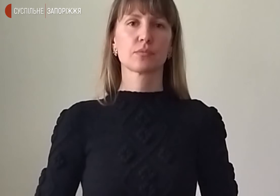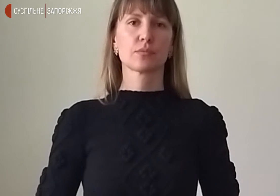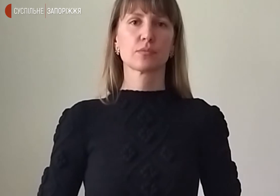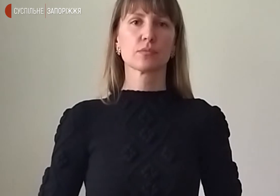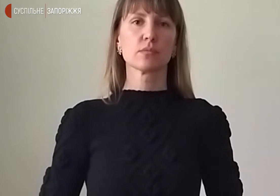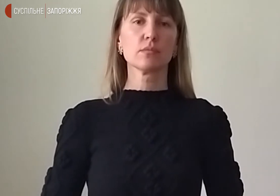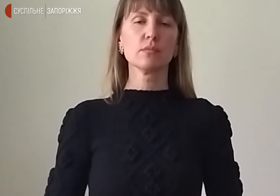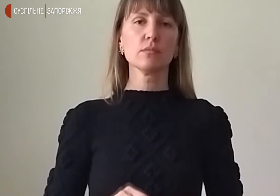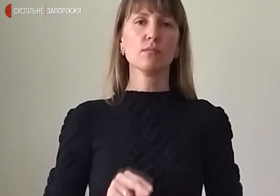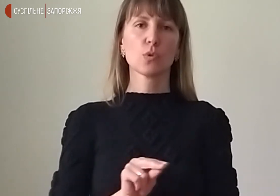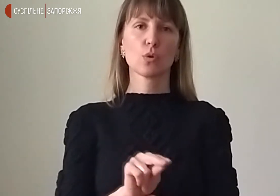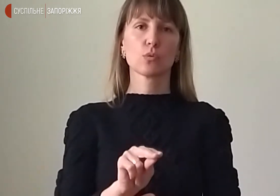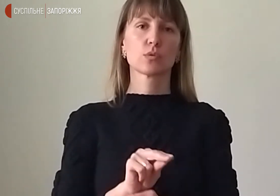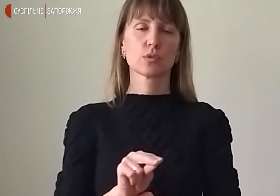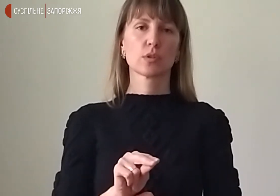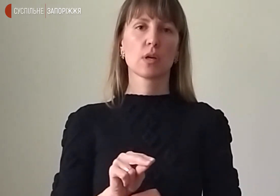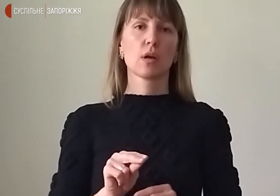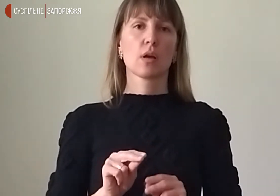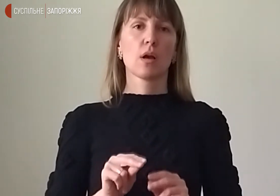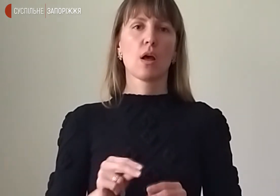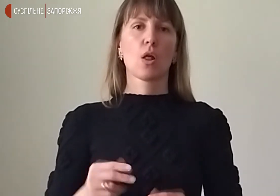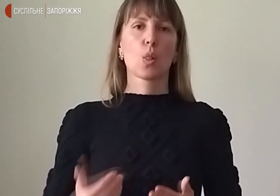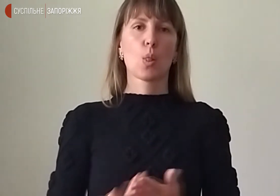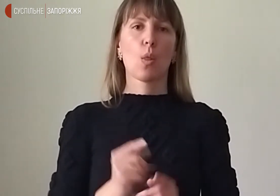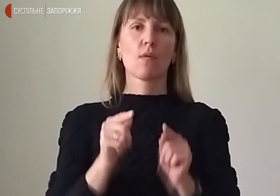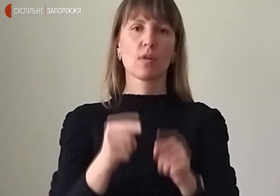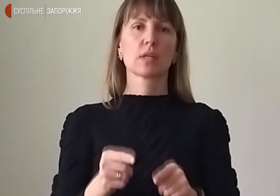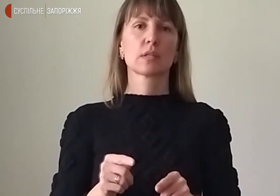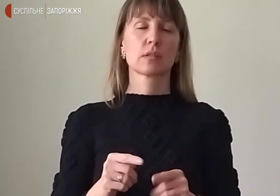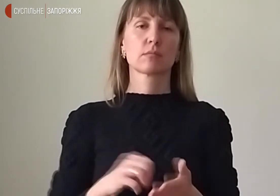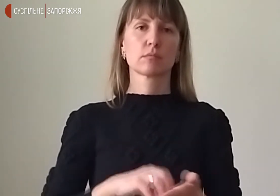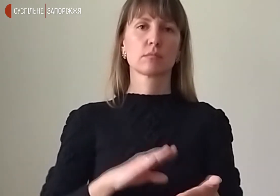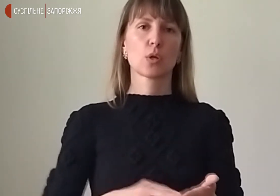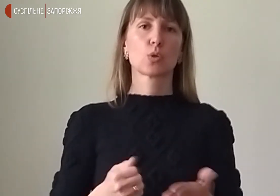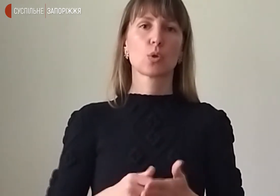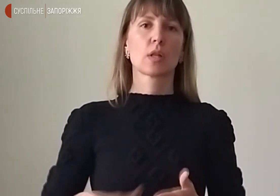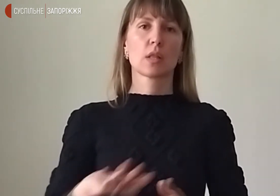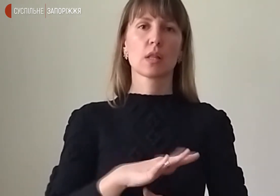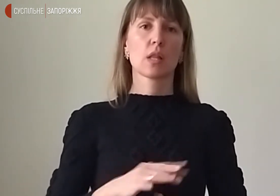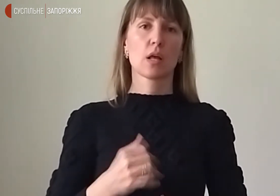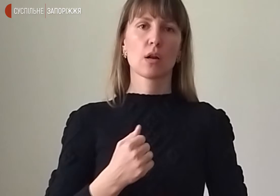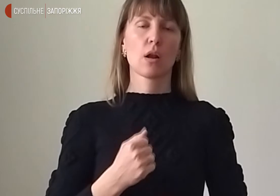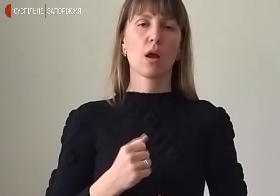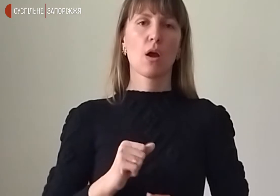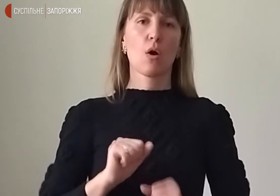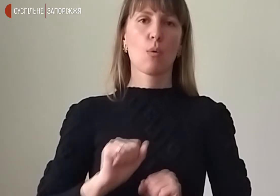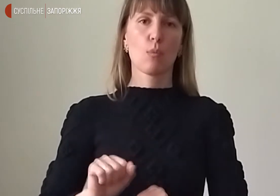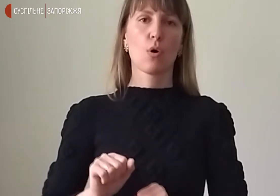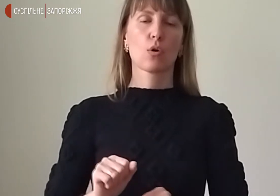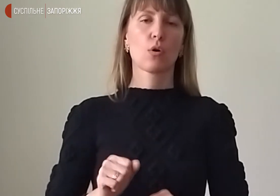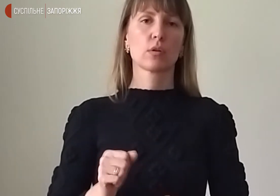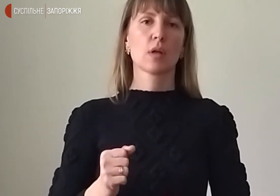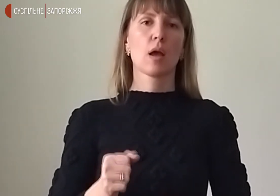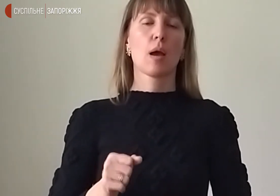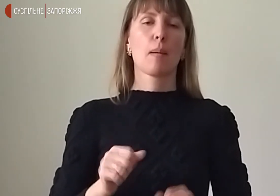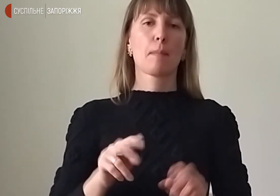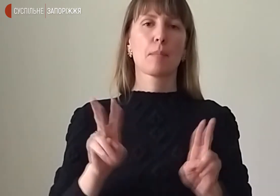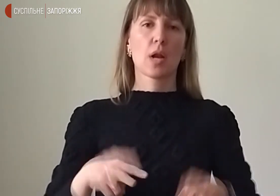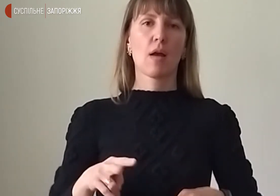Інструктор Микита показує новачкам, які записалися до тероборони з початку вторгнення російських військ на Україну, правила погодження з вогнепальною